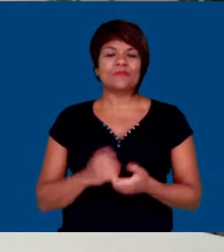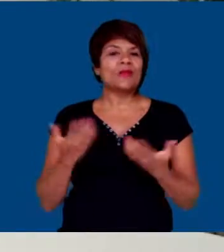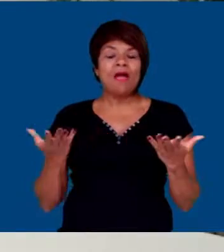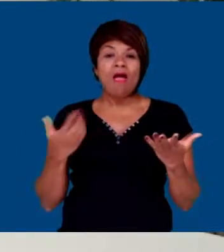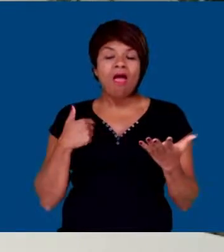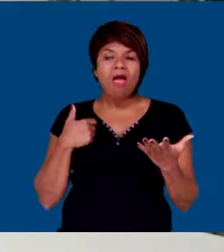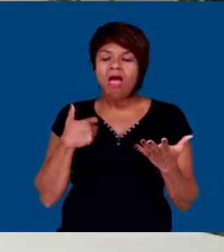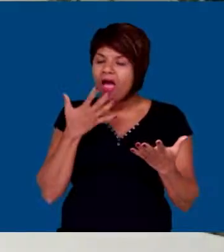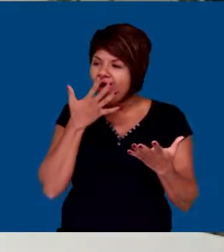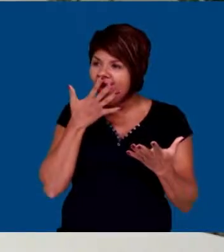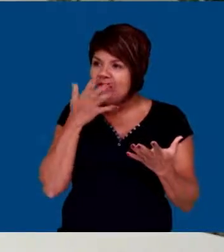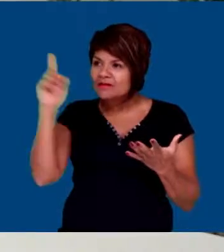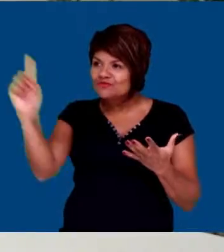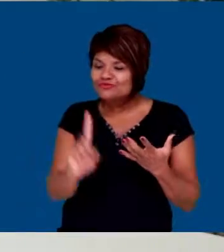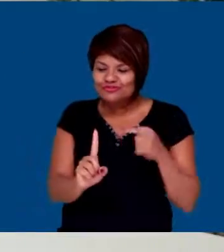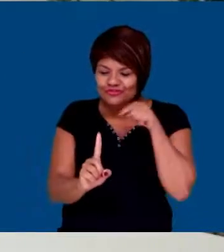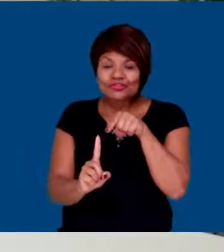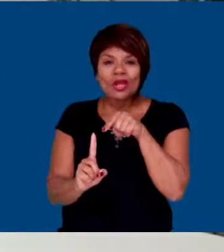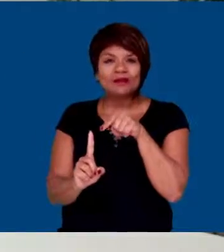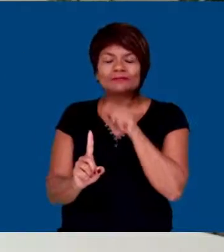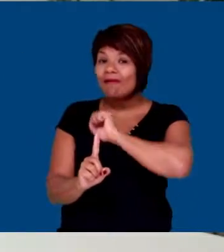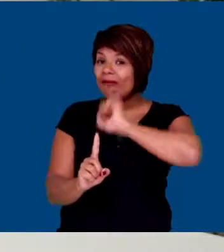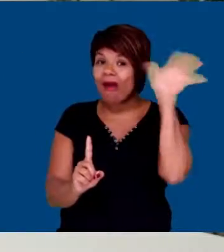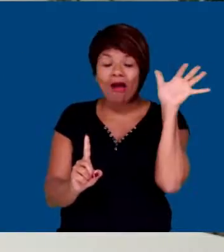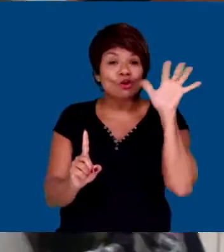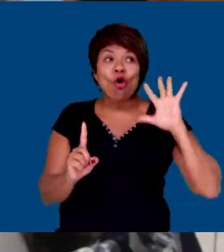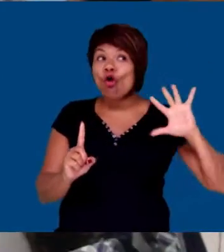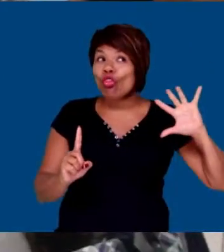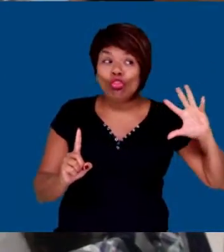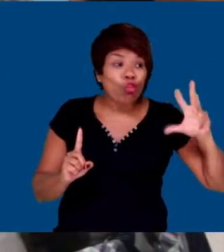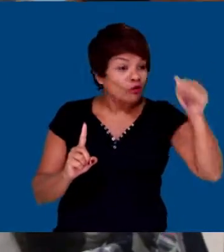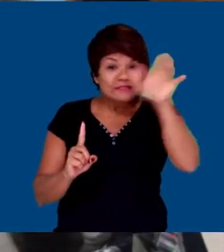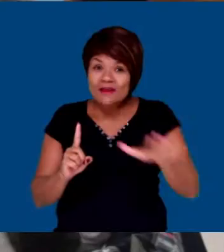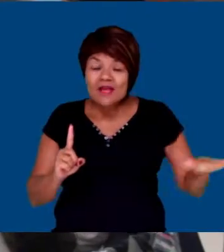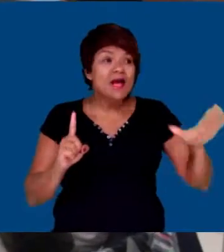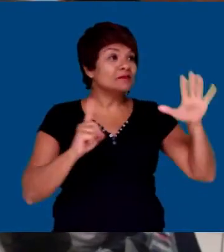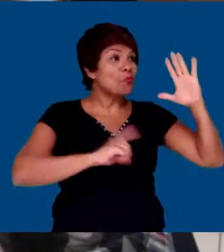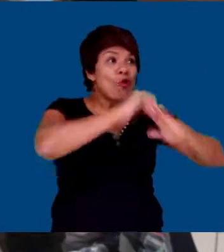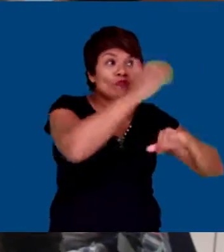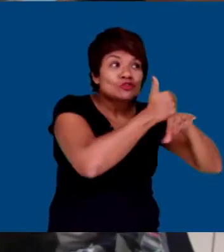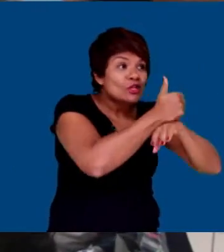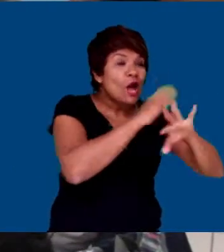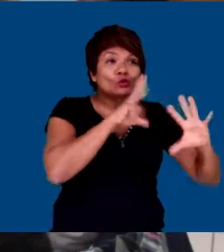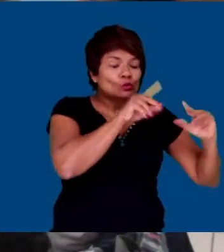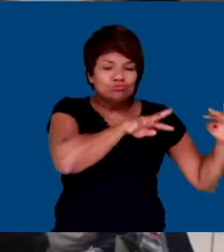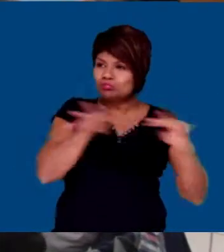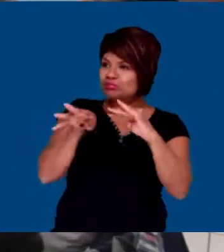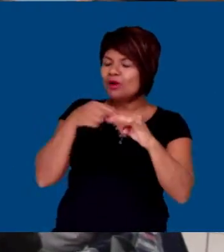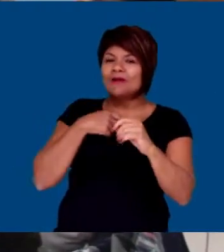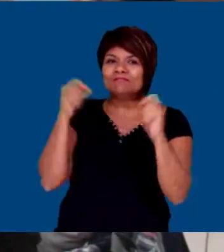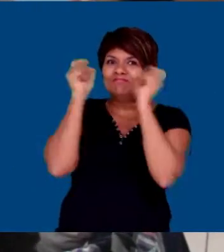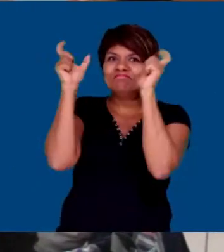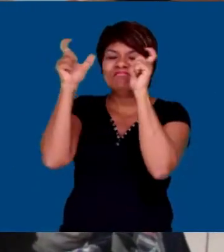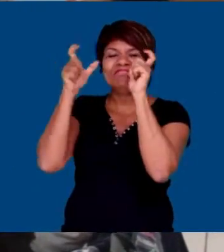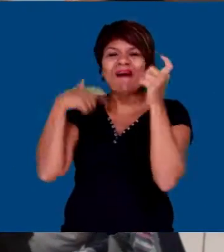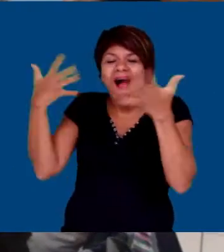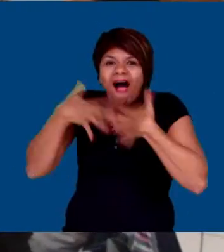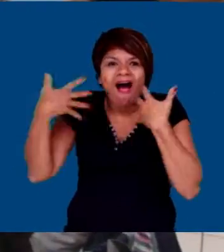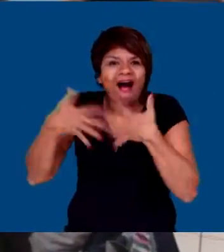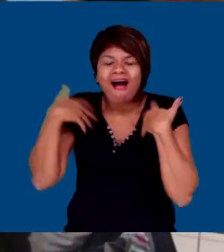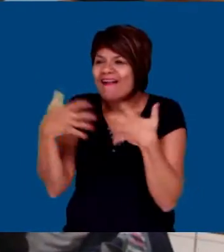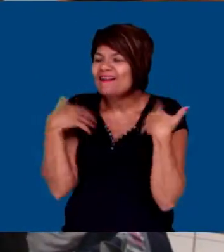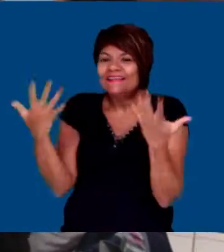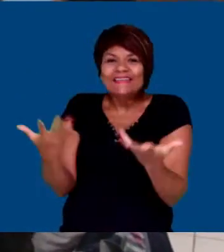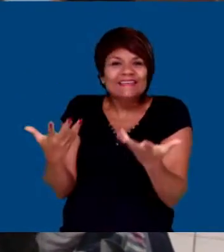É nítido, né, quando ele chega aqui no Centro de Educação para Surdos, todas as crianças, todos os profissionais, assim, a alegria nos olhos de todas as crianças,